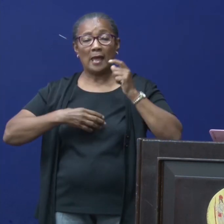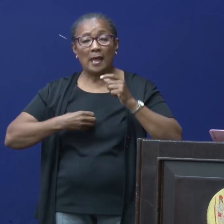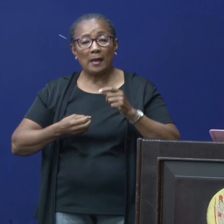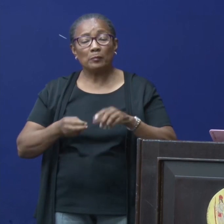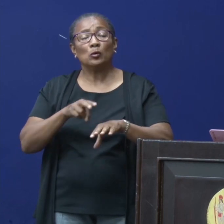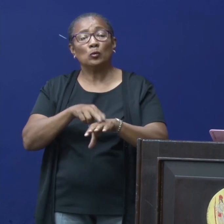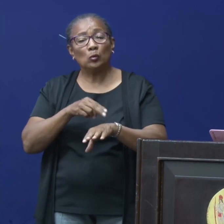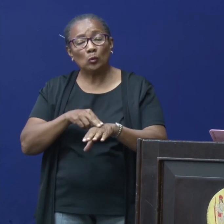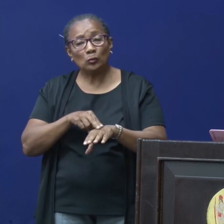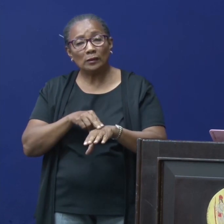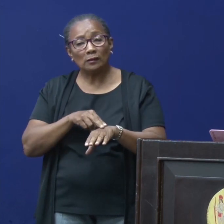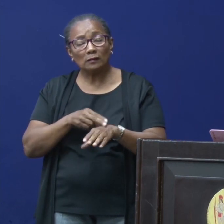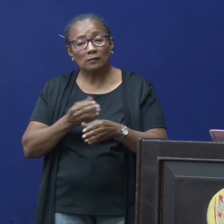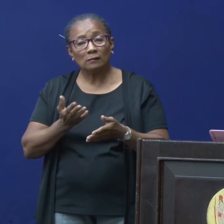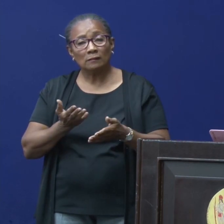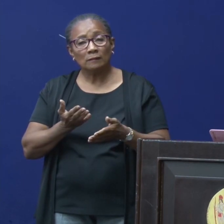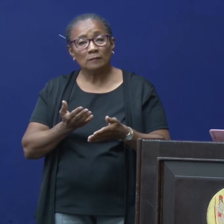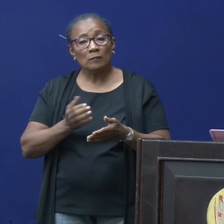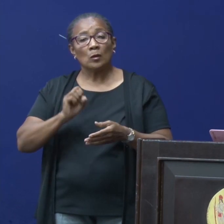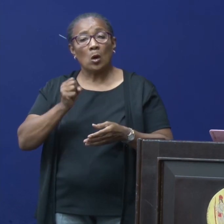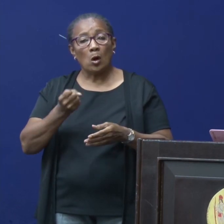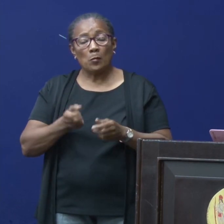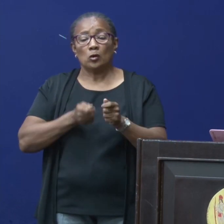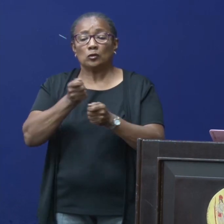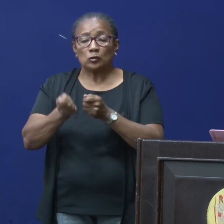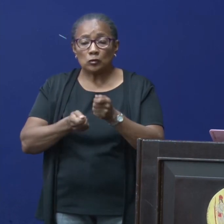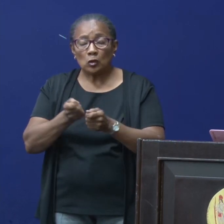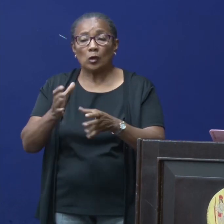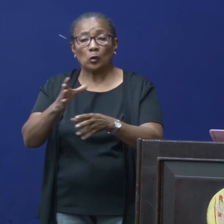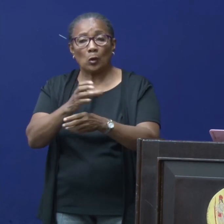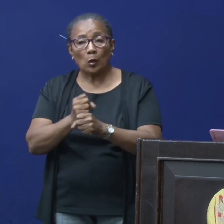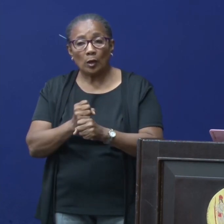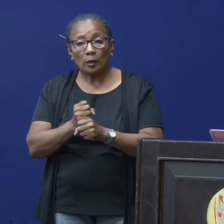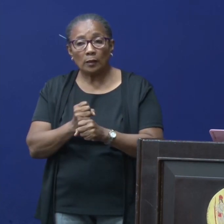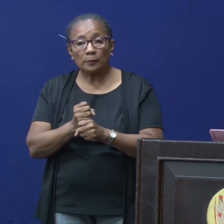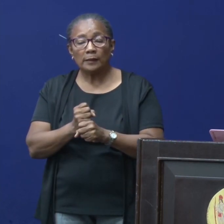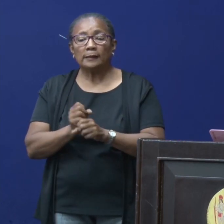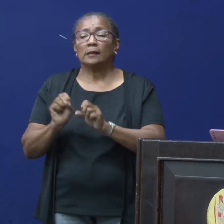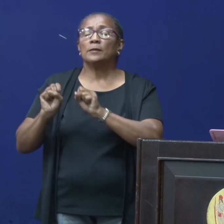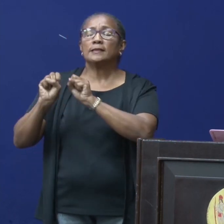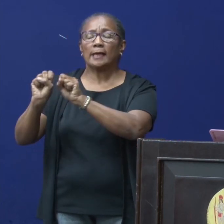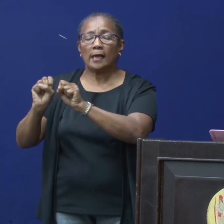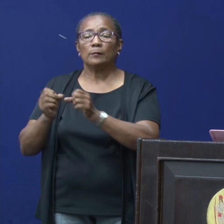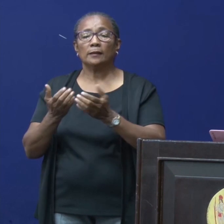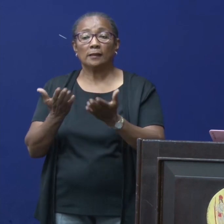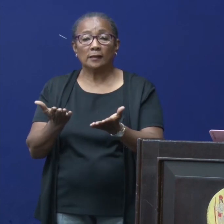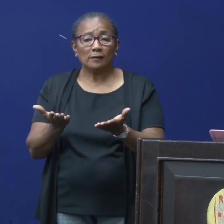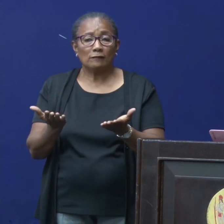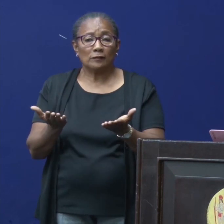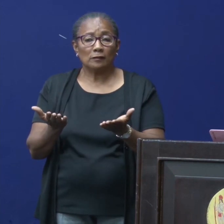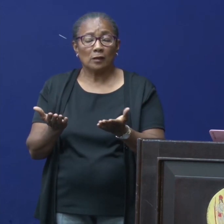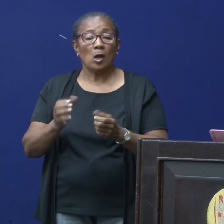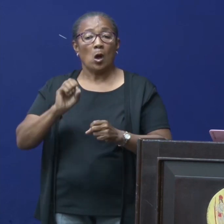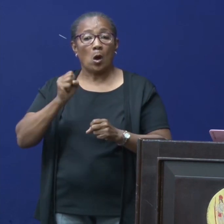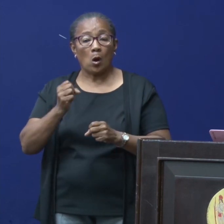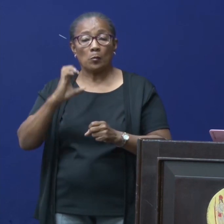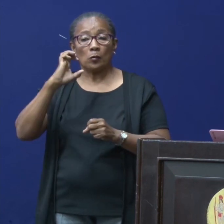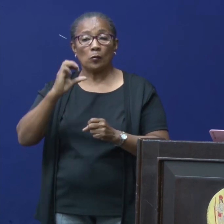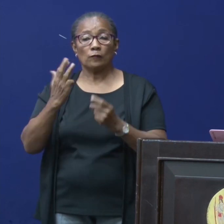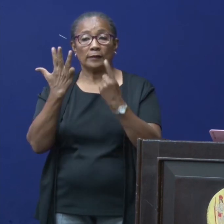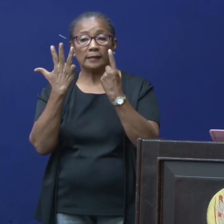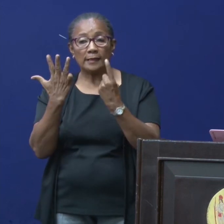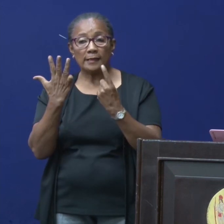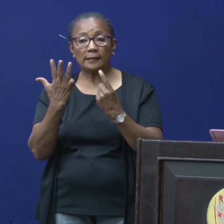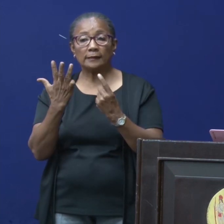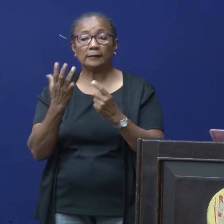om onze zorgverleners de nodige bescherming te geven om COVID-19